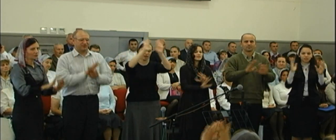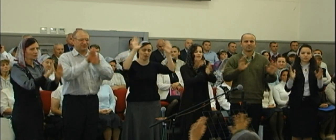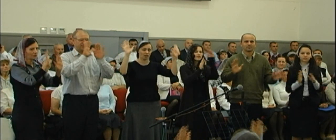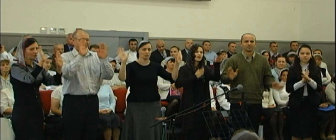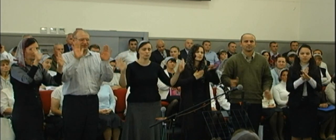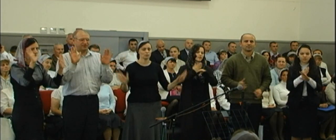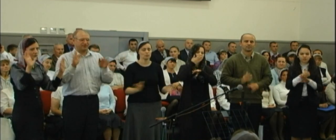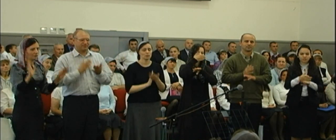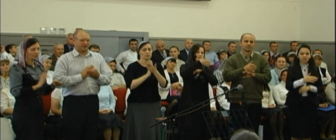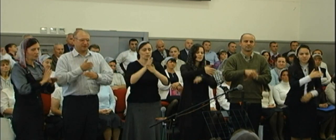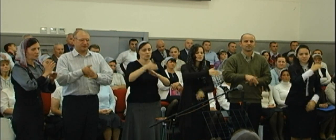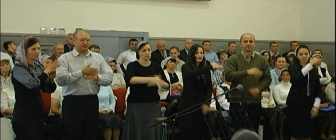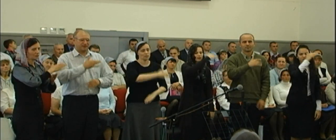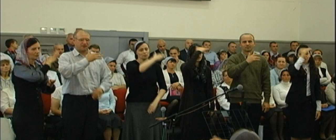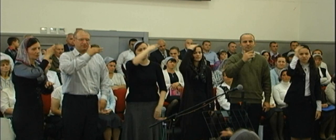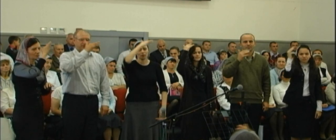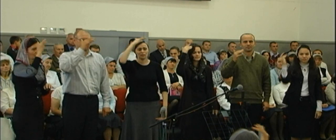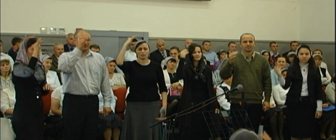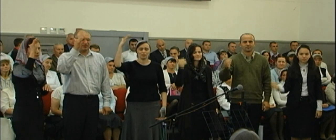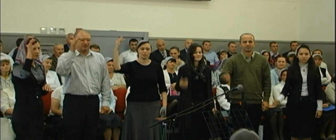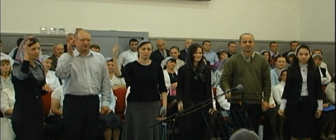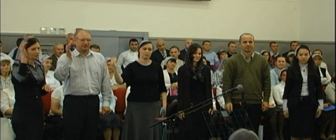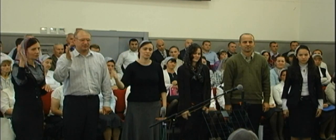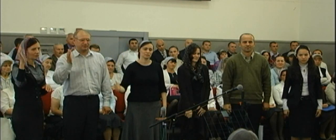святые Войдет в небеса